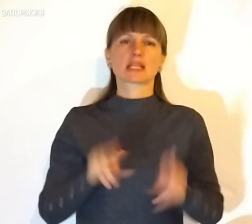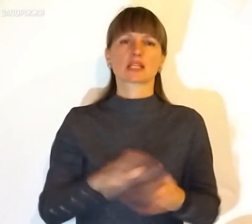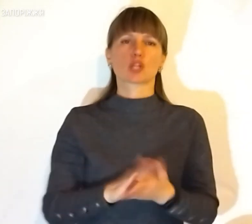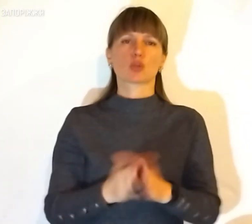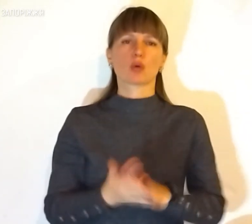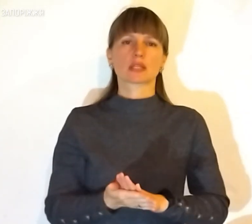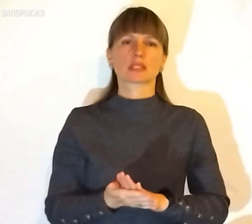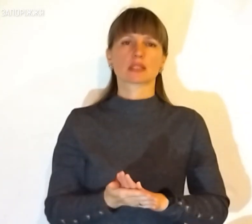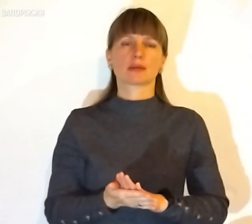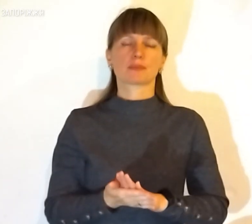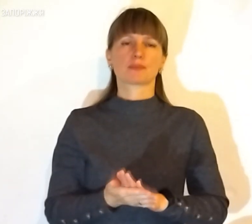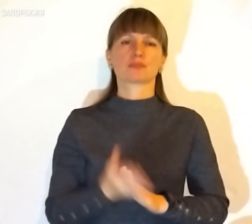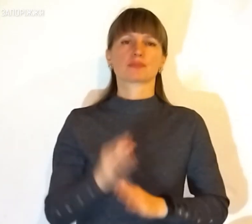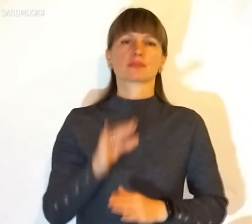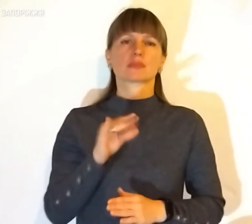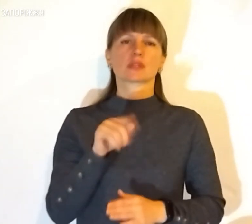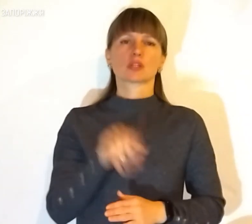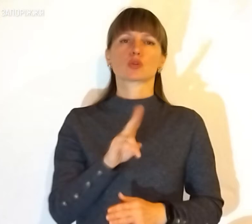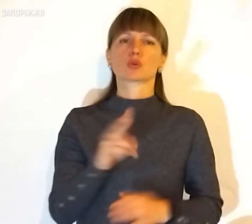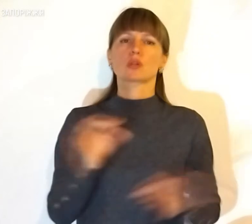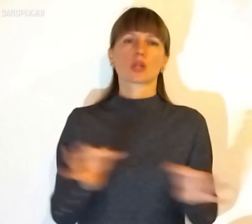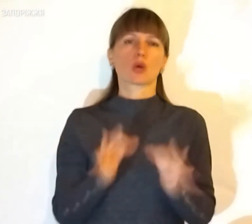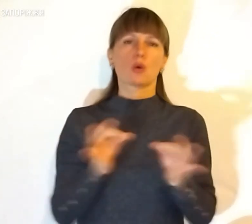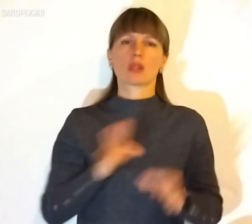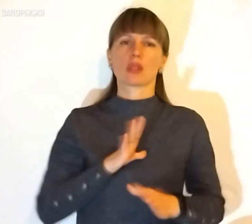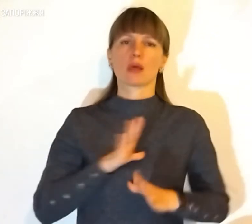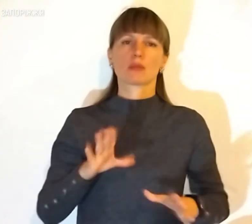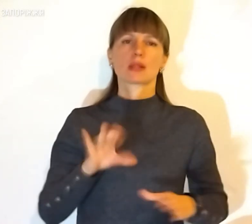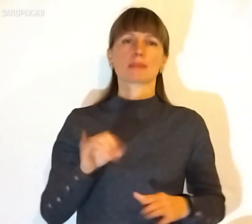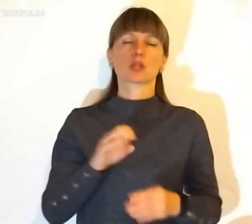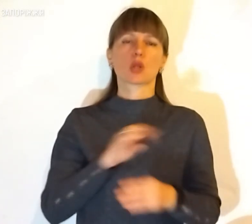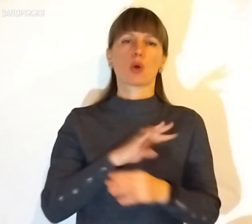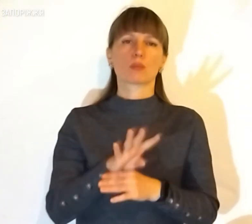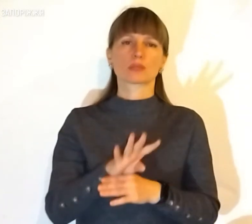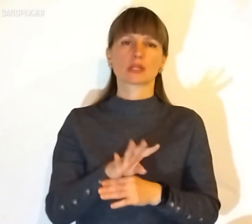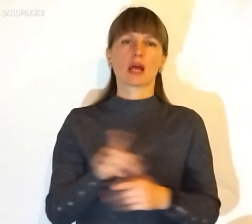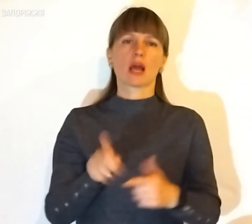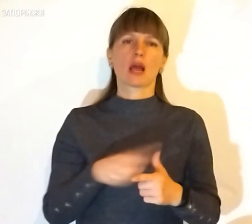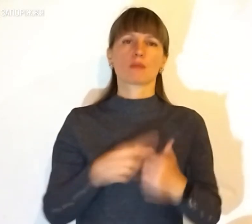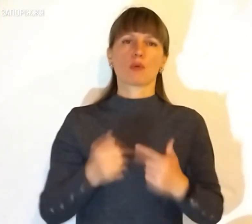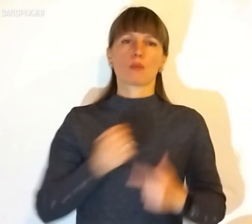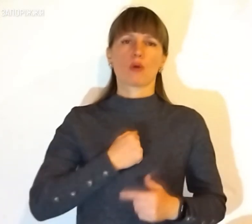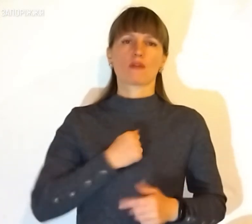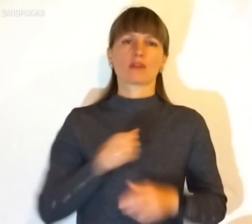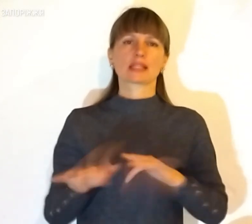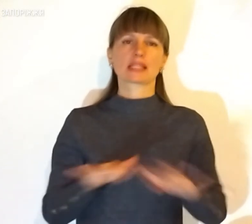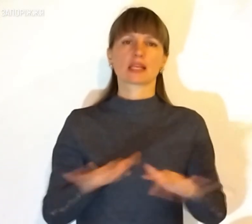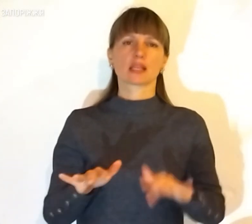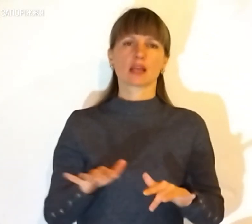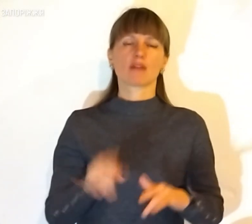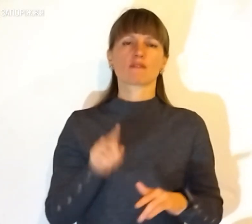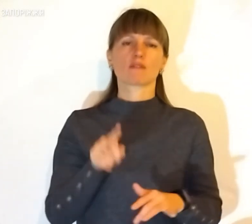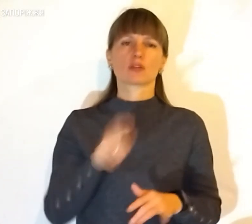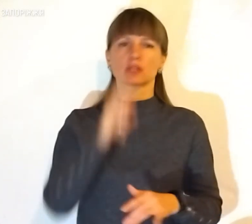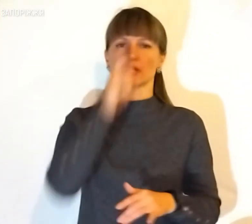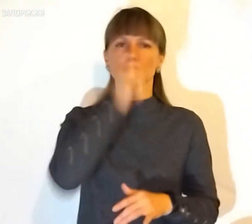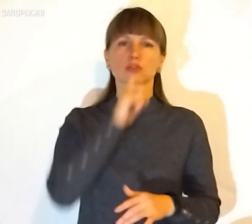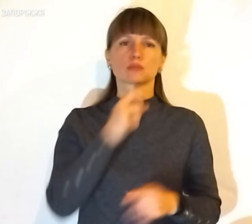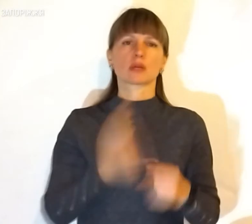ситуація, ті, хто ніколи не були під острілом або в бойових діях, вони не зрозуміють це,